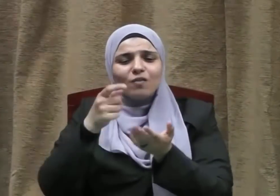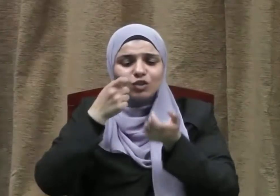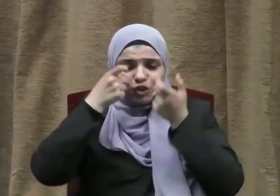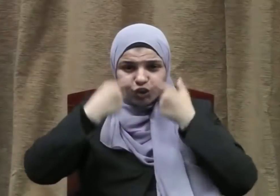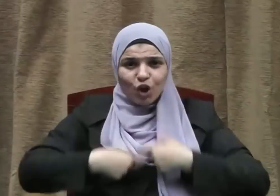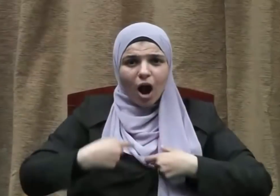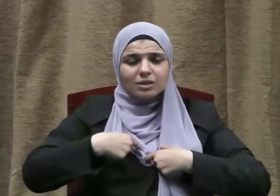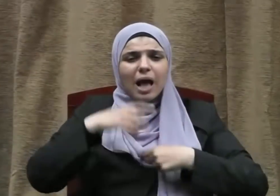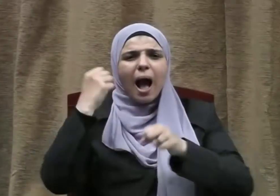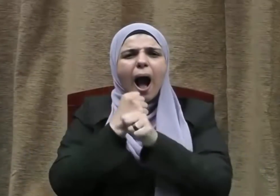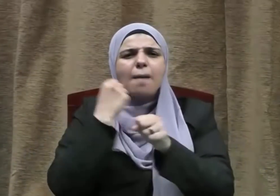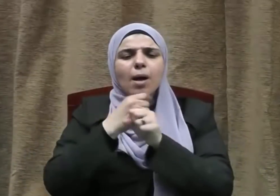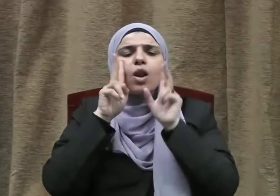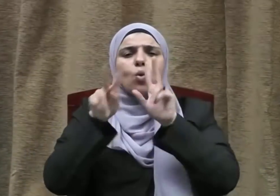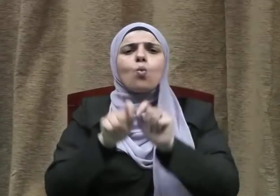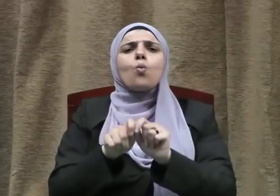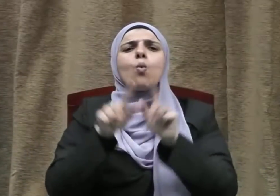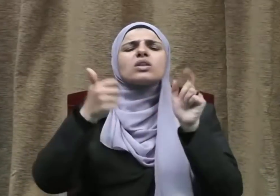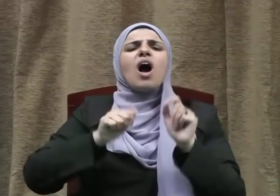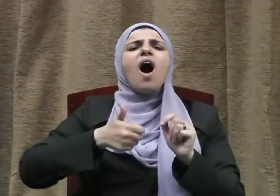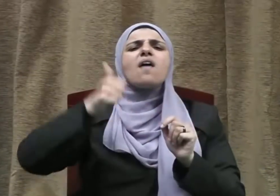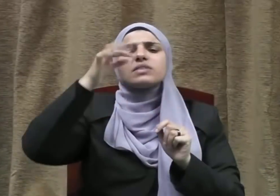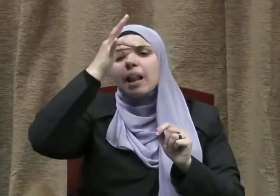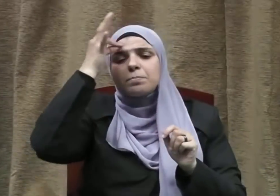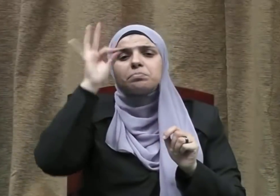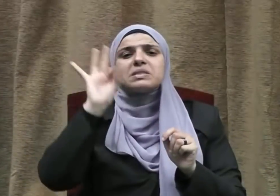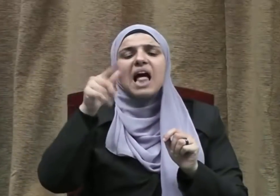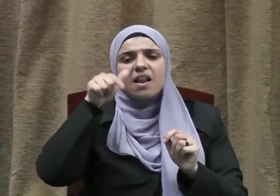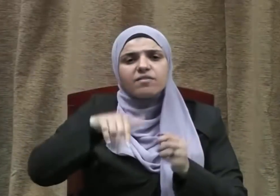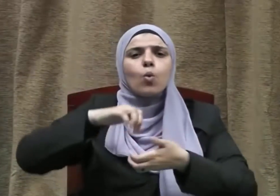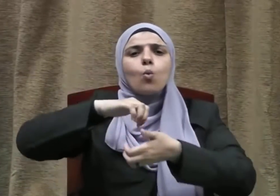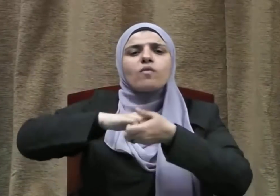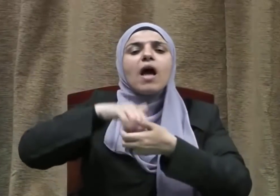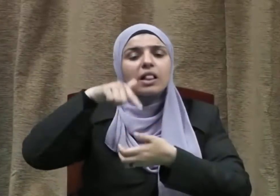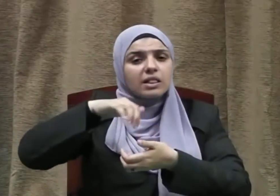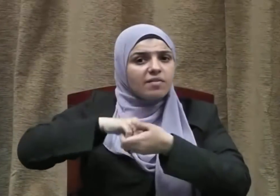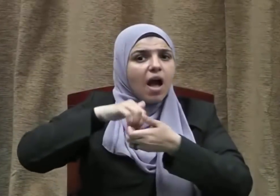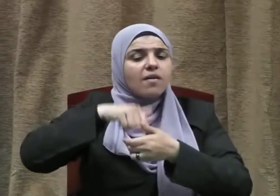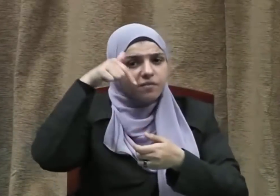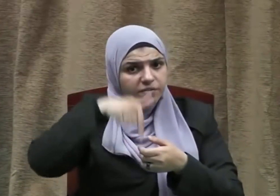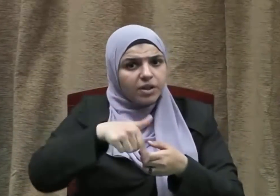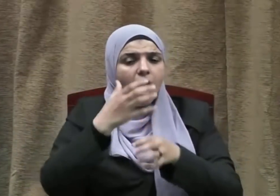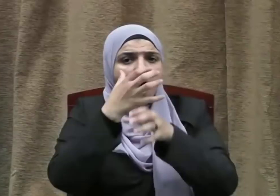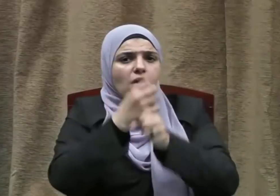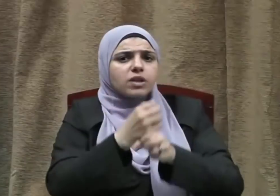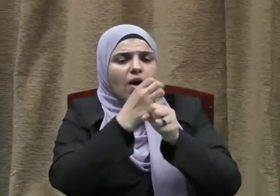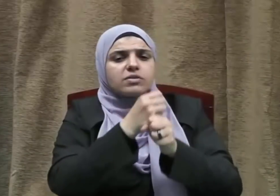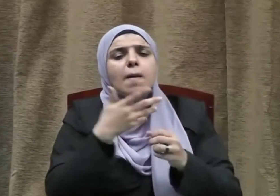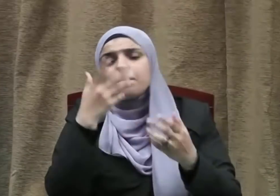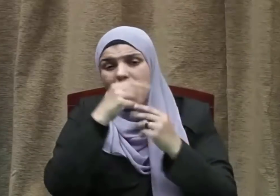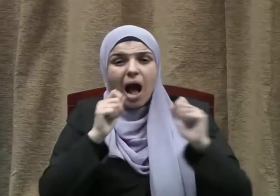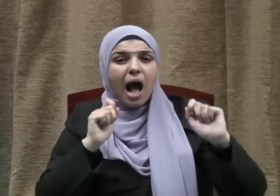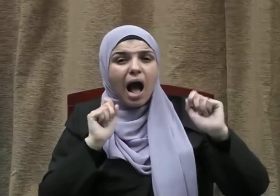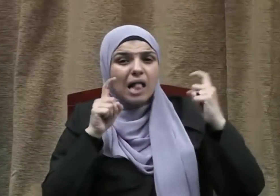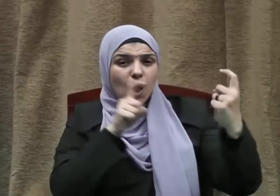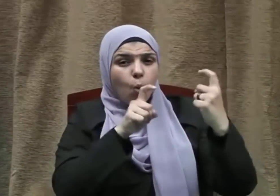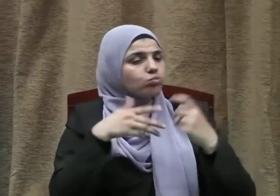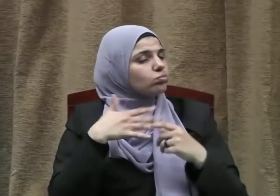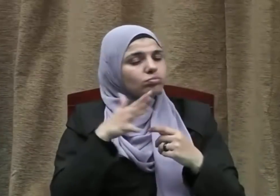يجسد لنا عمليا أروع الأمثلة في الوفاء بالعهد حتى مع